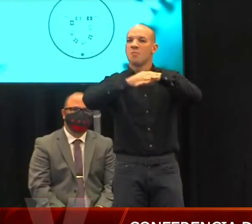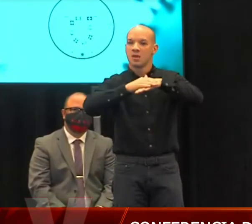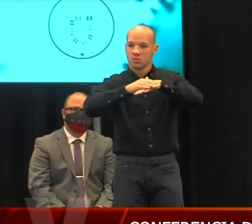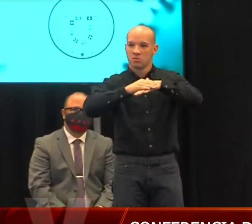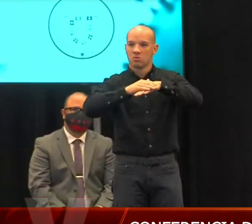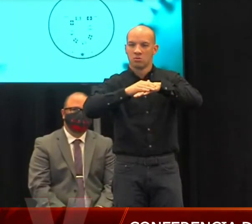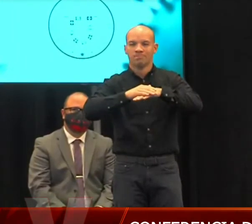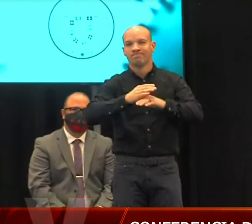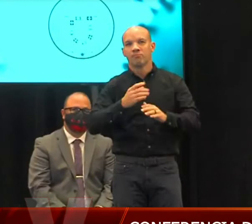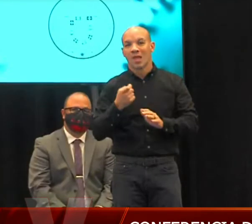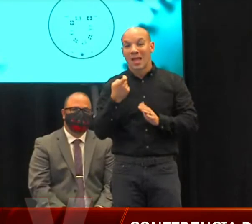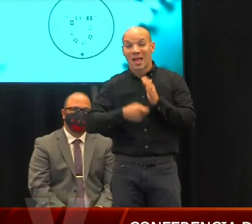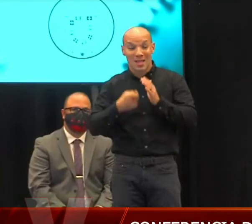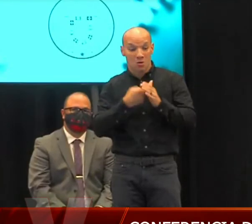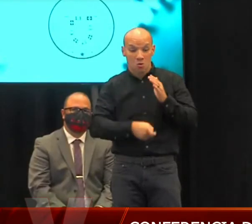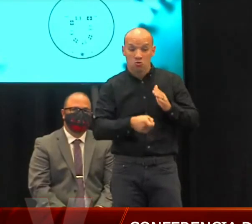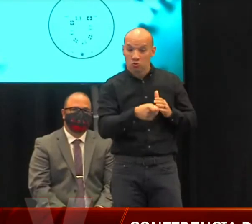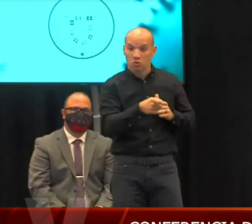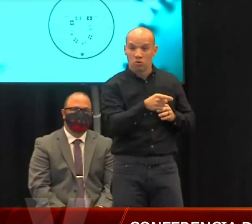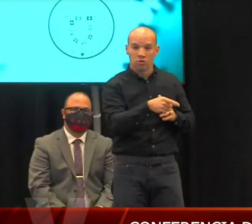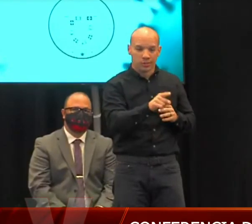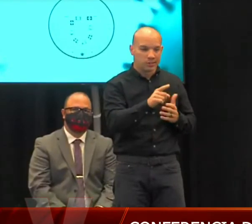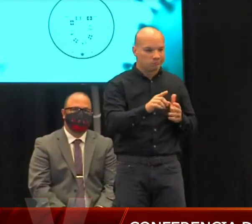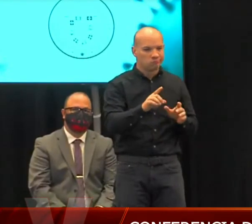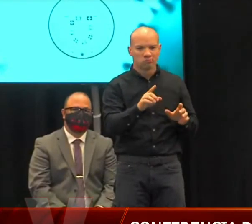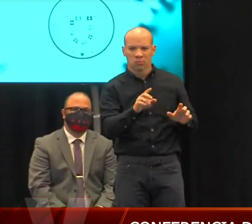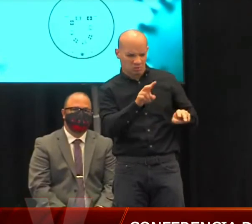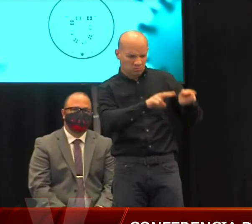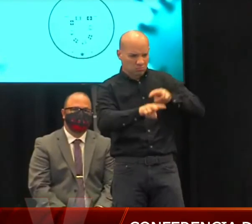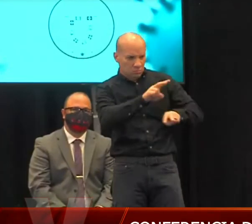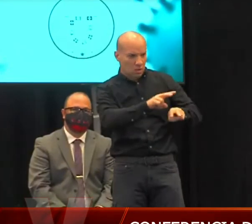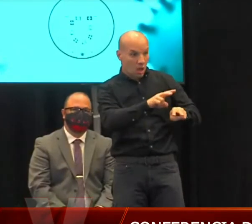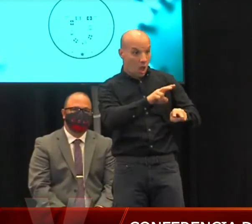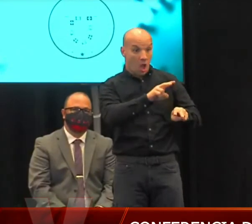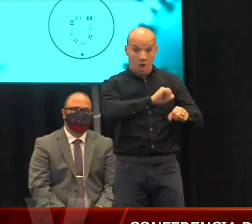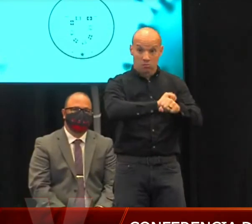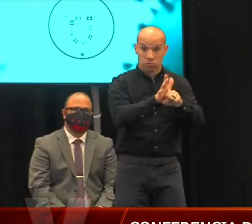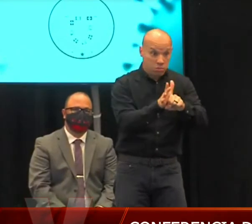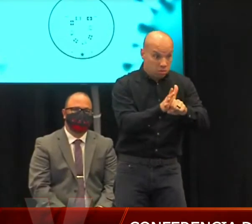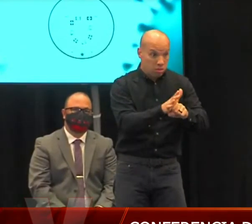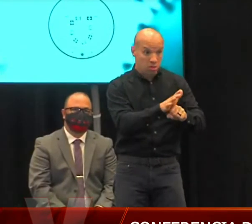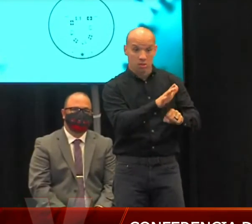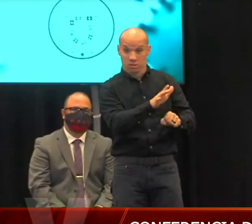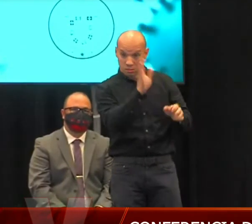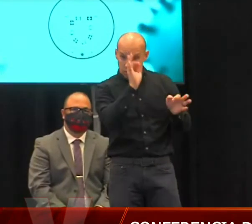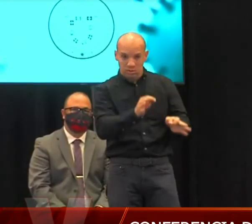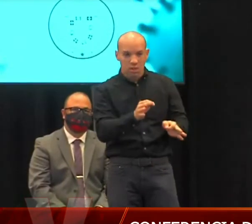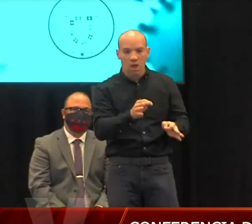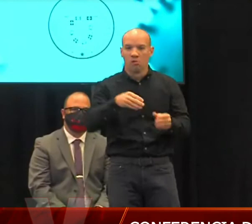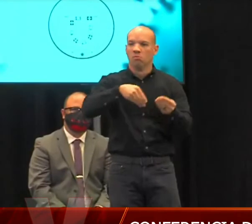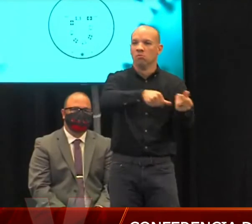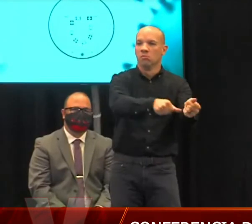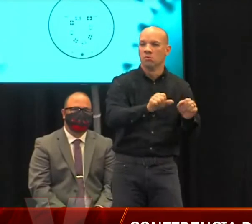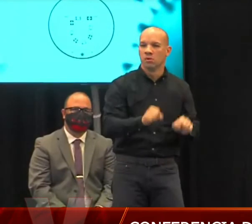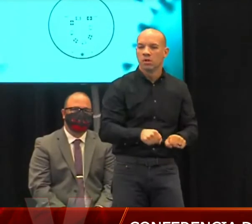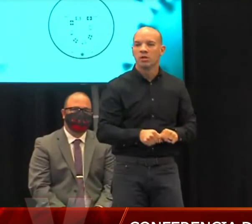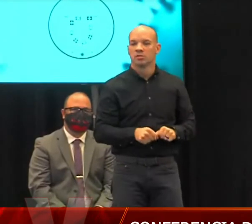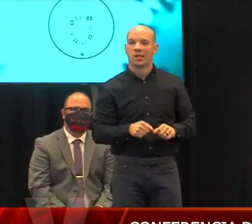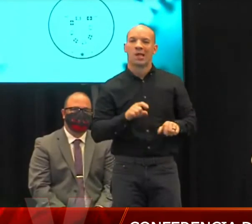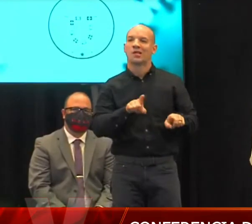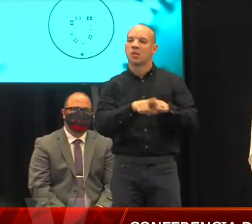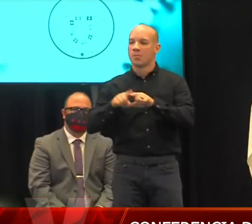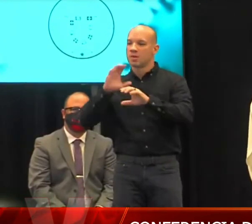el costo que reciben en el contexto de un diagnóstico que tenga COVID como primario o secundario. De la misma forma se está contemplando dinero